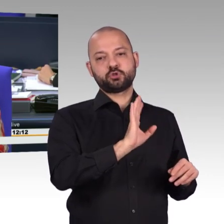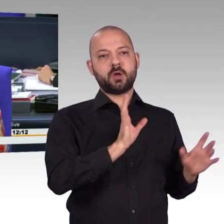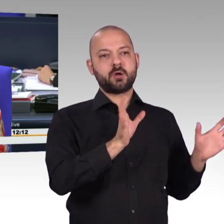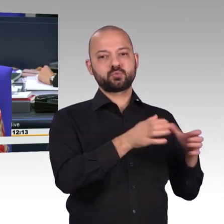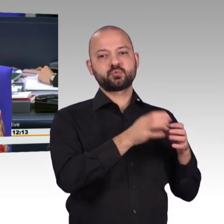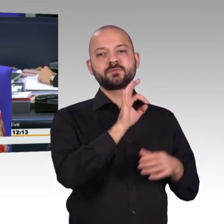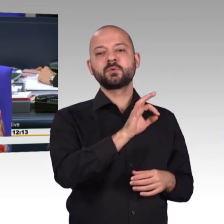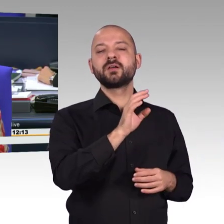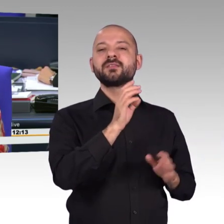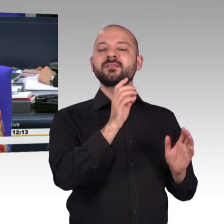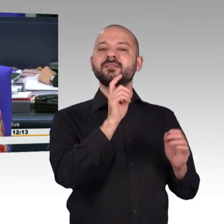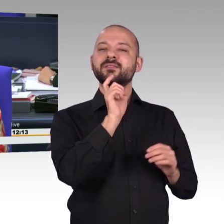Überweisungsvorschlag?